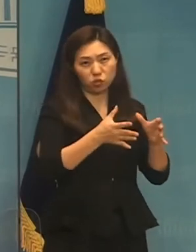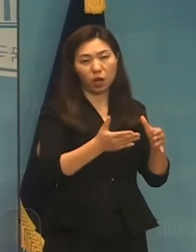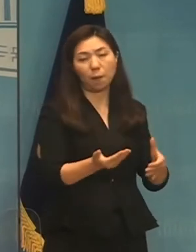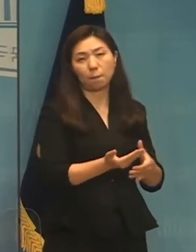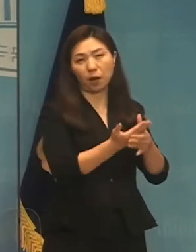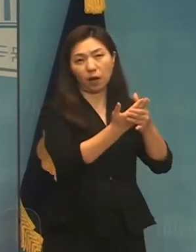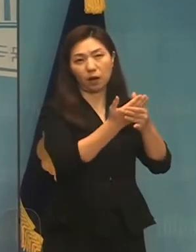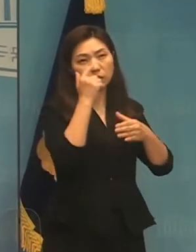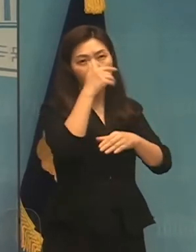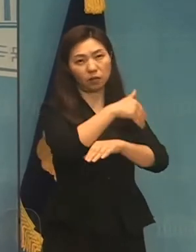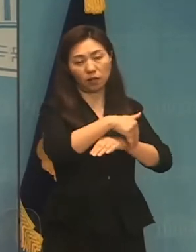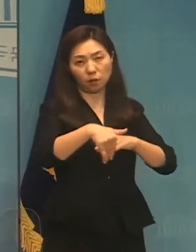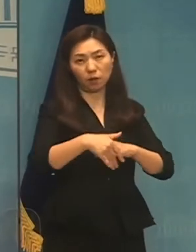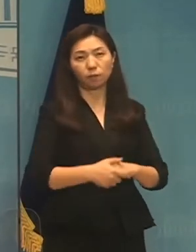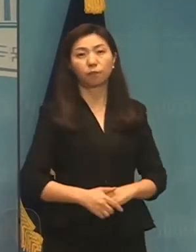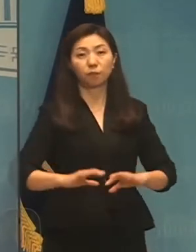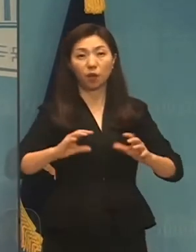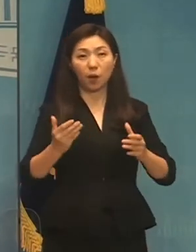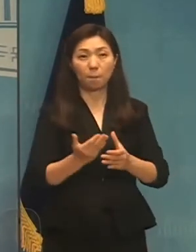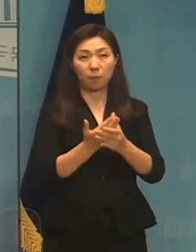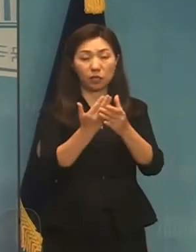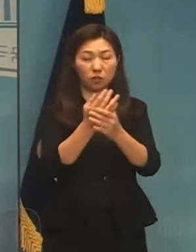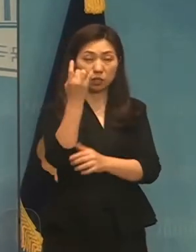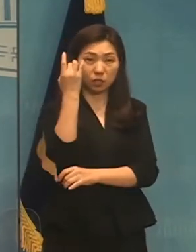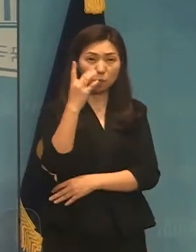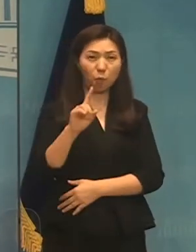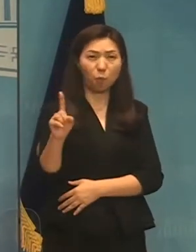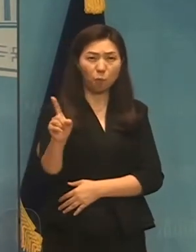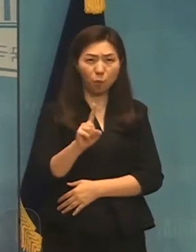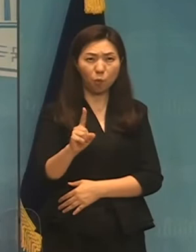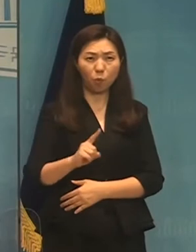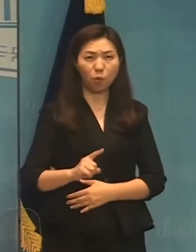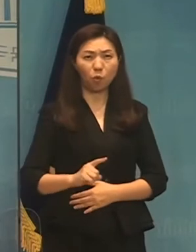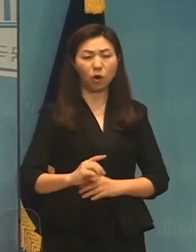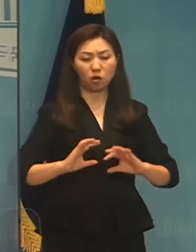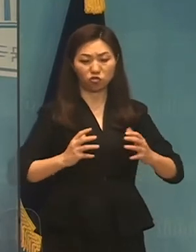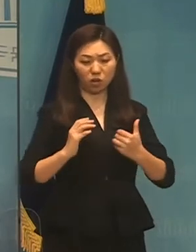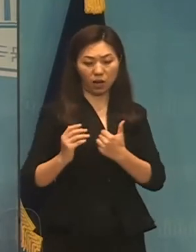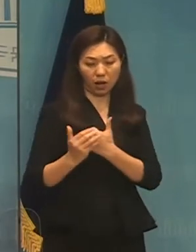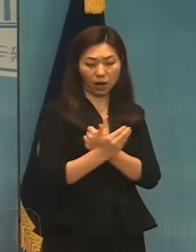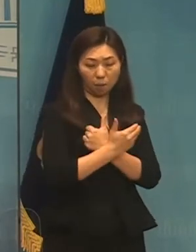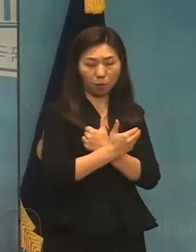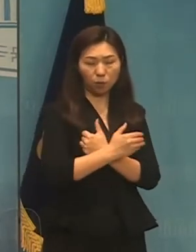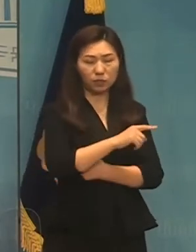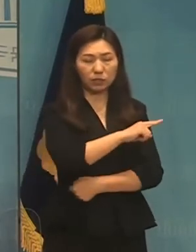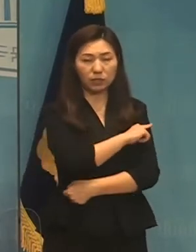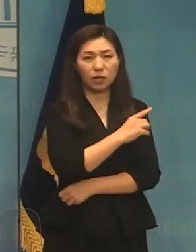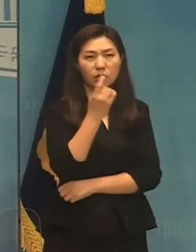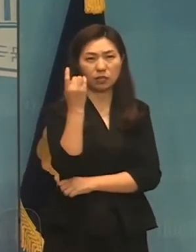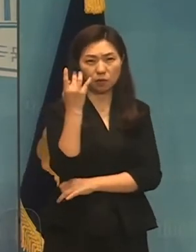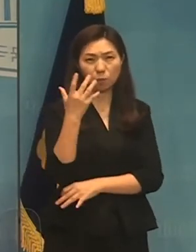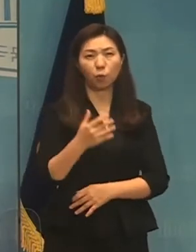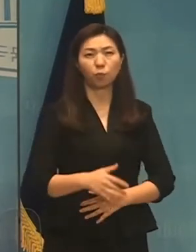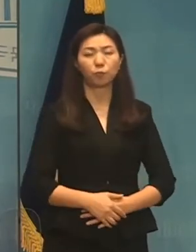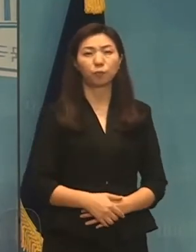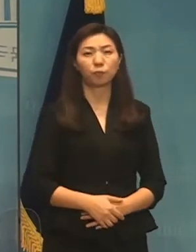국가발전의 기본은 바로 튼튼하고 확보한 안고가 뒷받침이 되어야 할 것입니다.